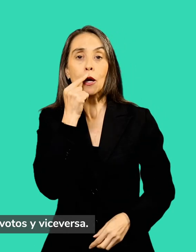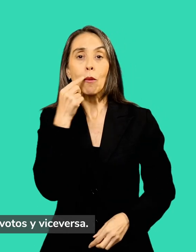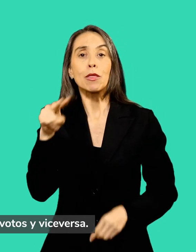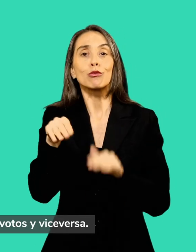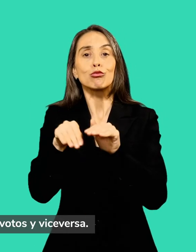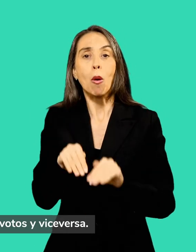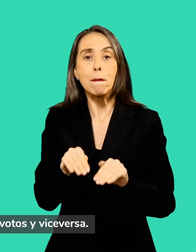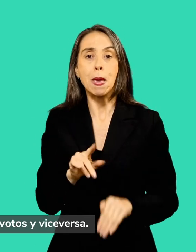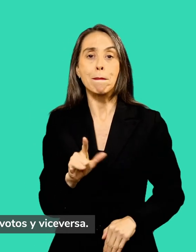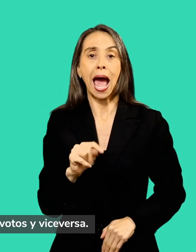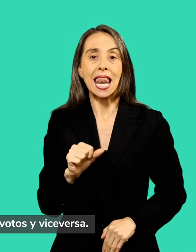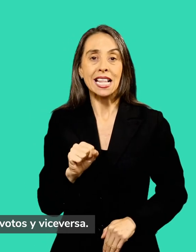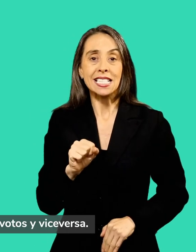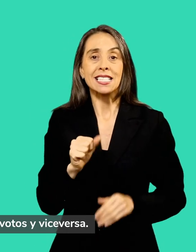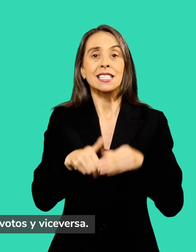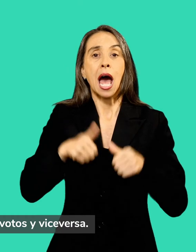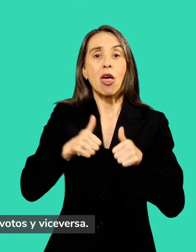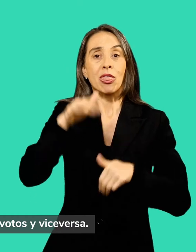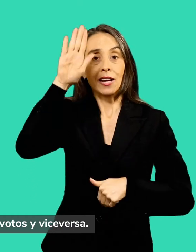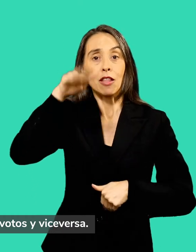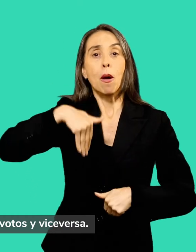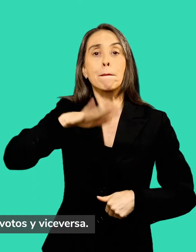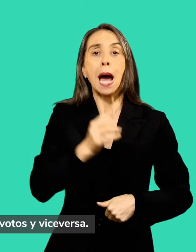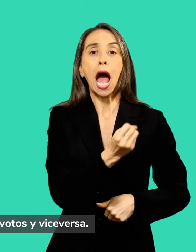lista con mayor número de votos y viceversa.